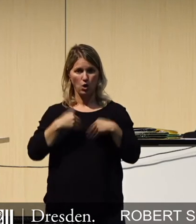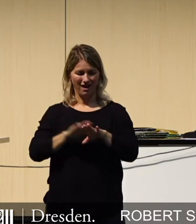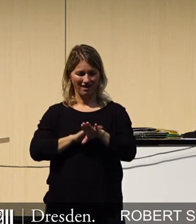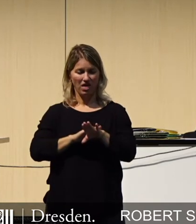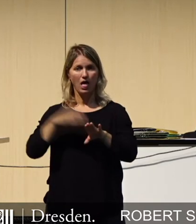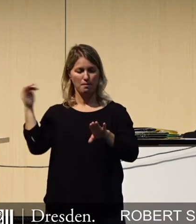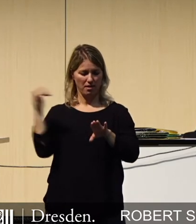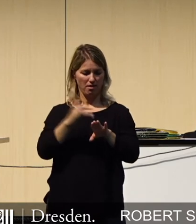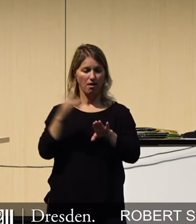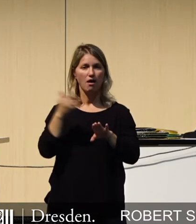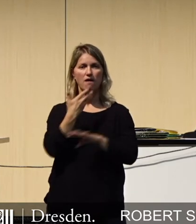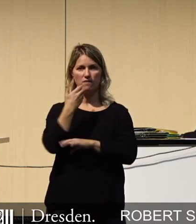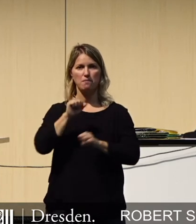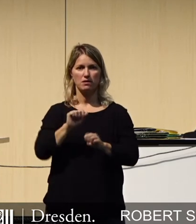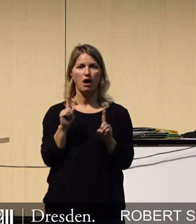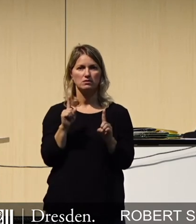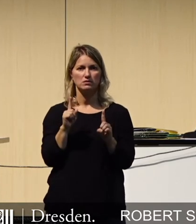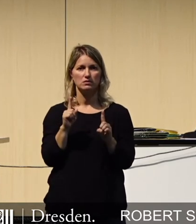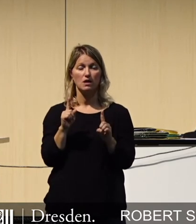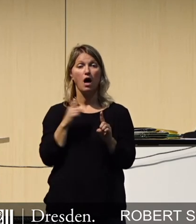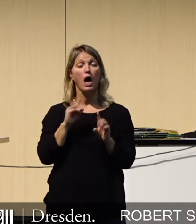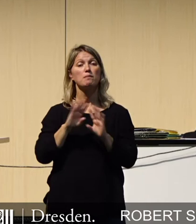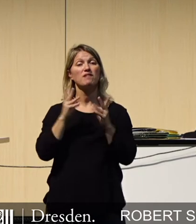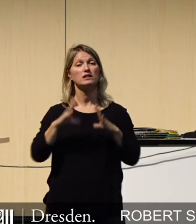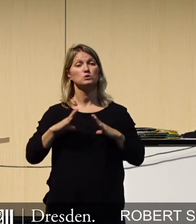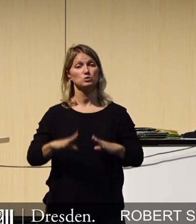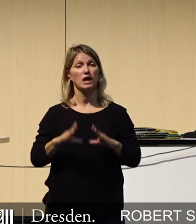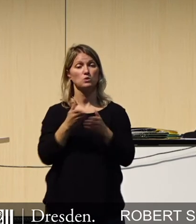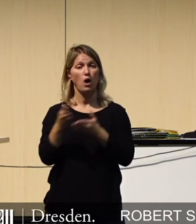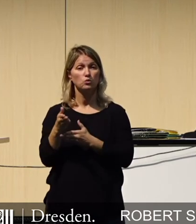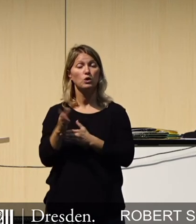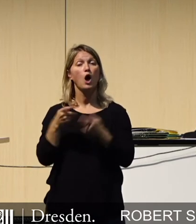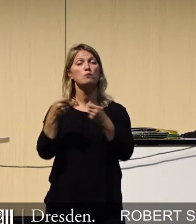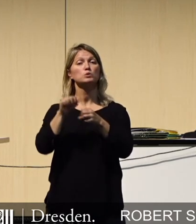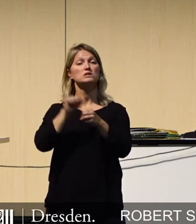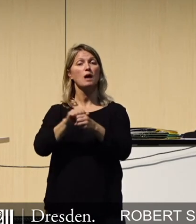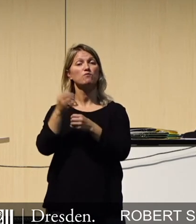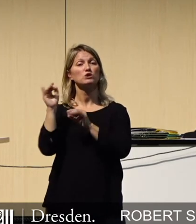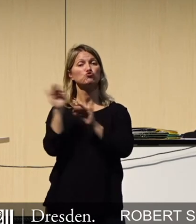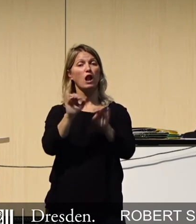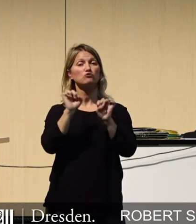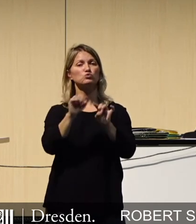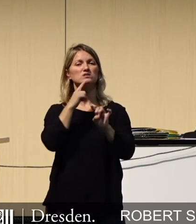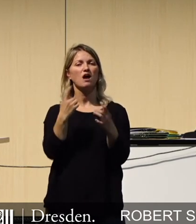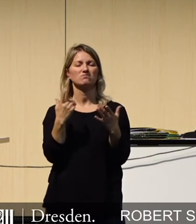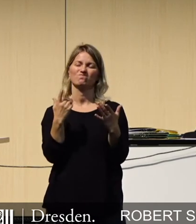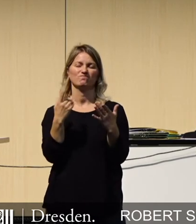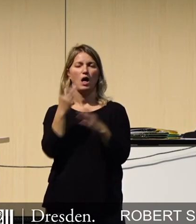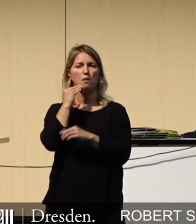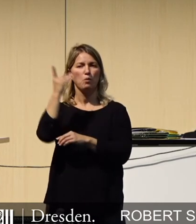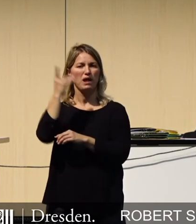Aber die WHO sowie auch das Bundesamt für Strahlenschutz erklärten, dass es keinen Zusammenhang zwischen